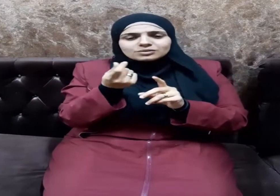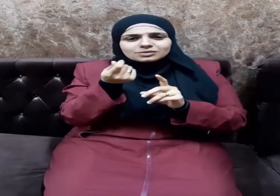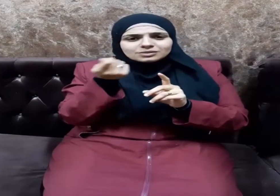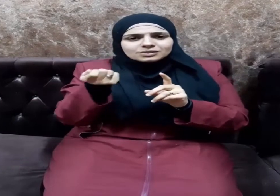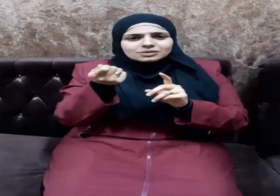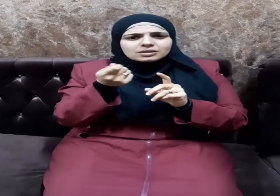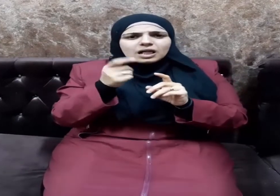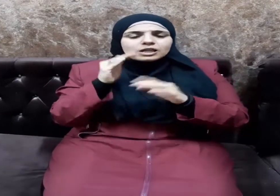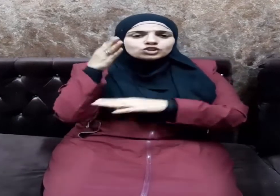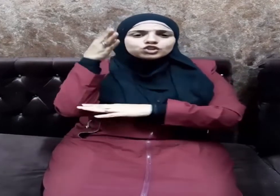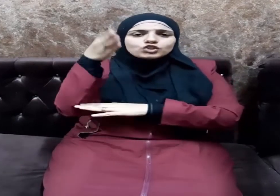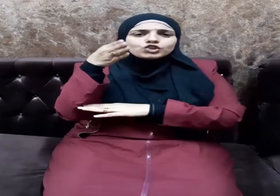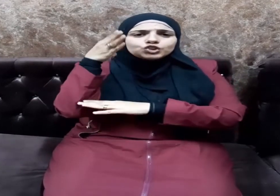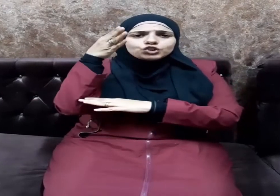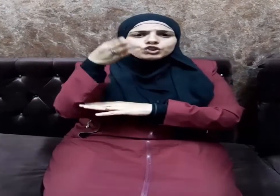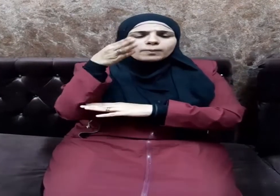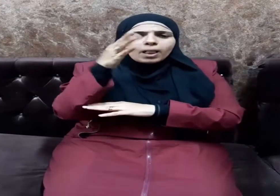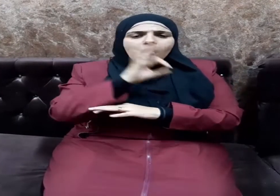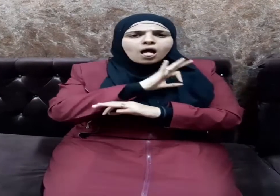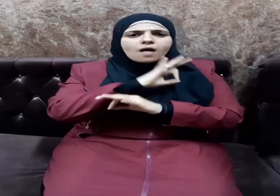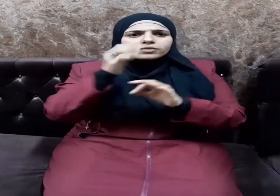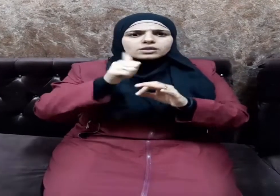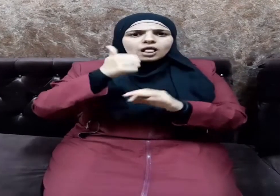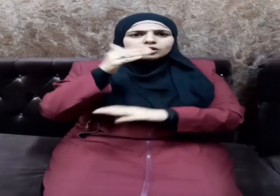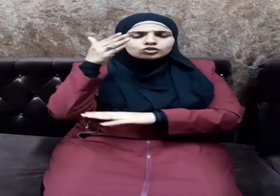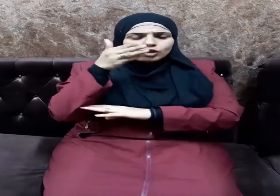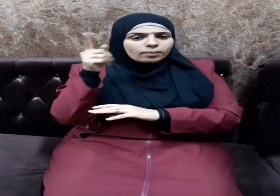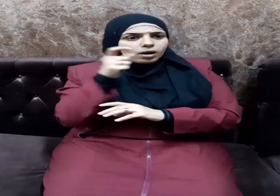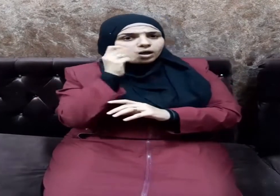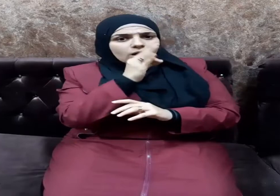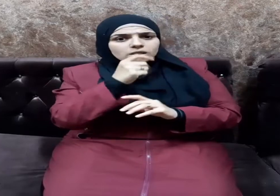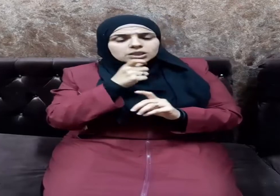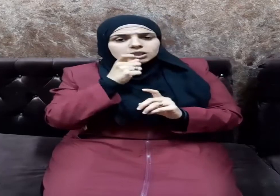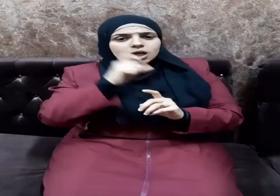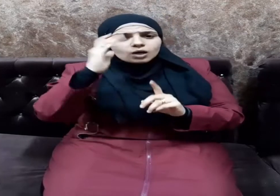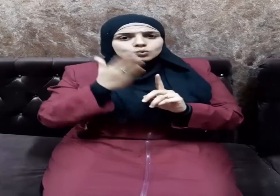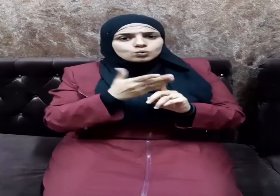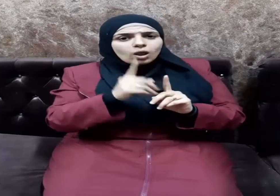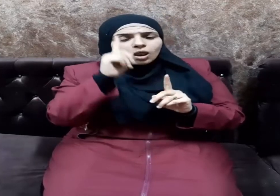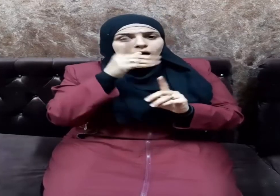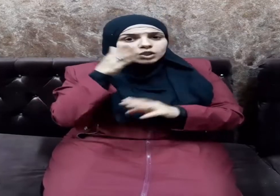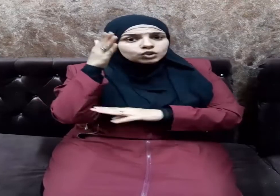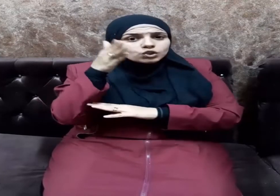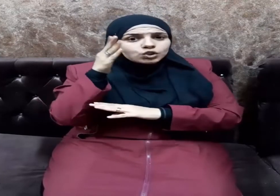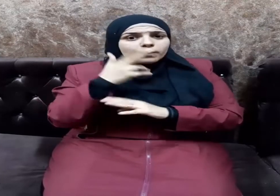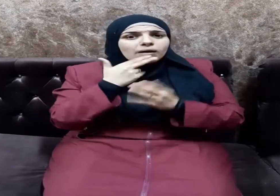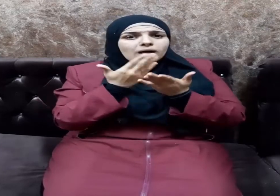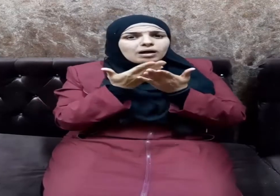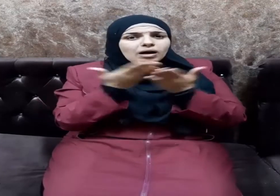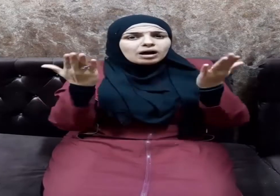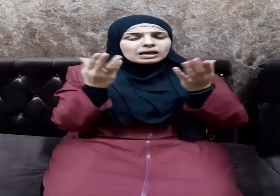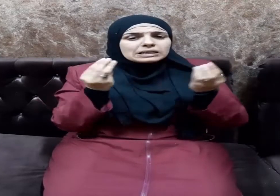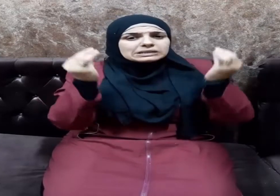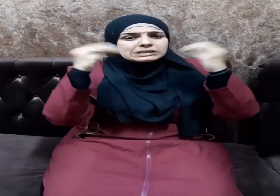جملا قد أثن فقال يا رسول الله هذا خير من بكري